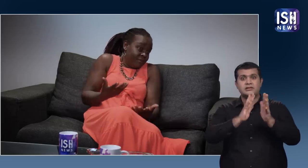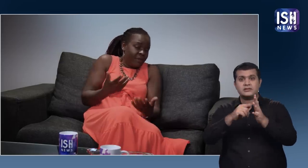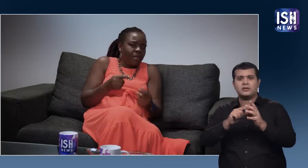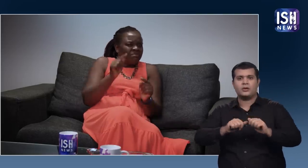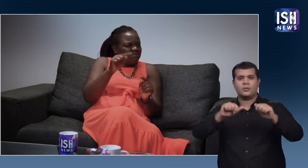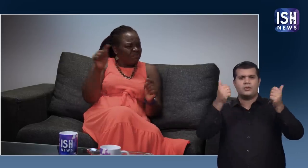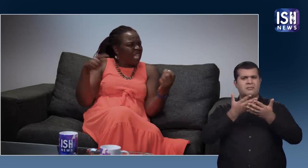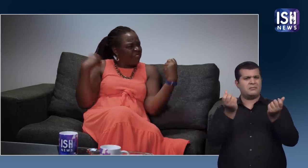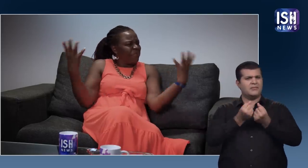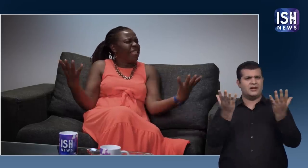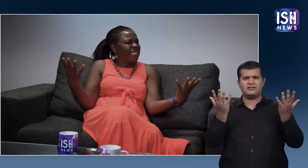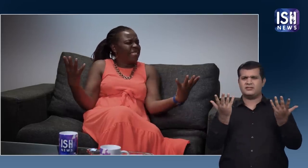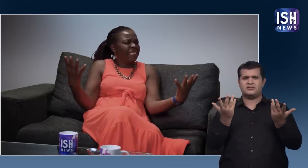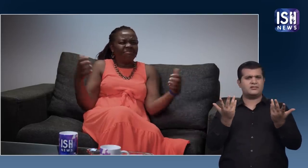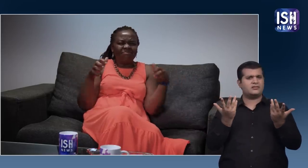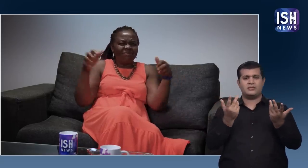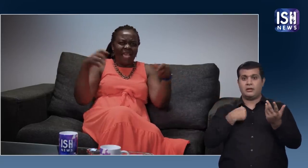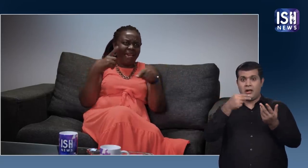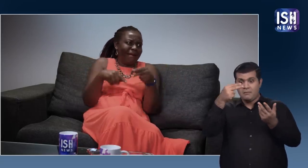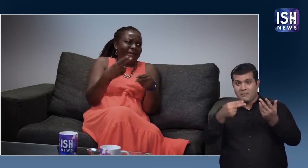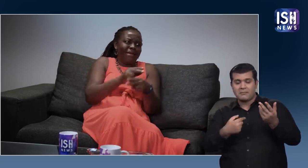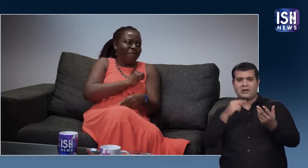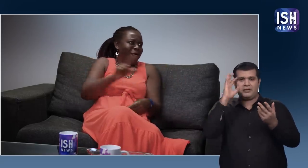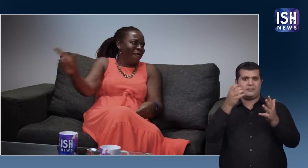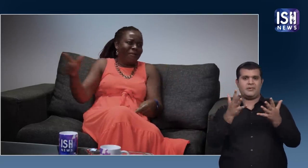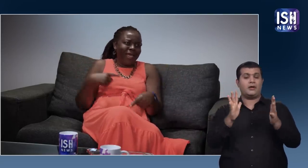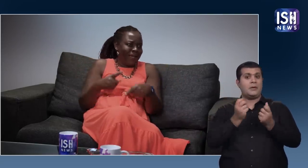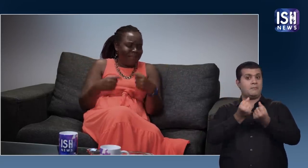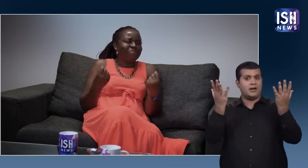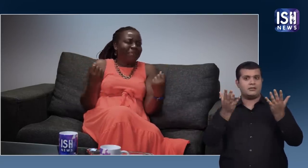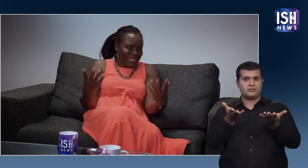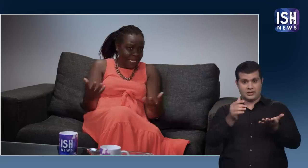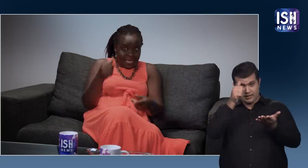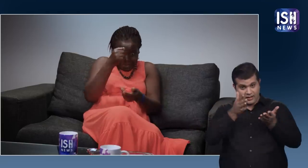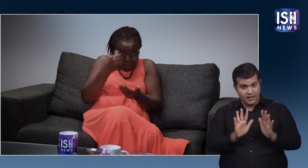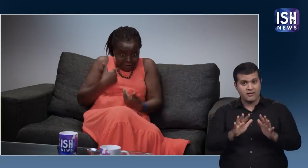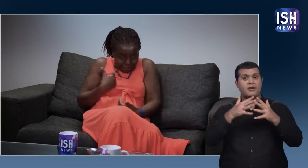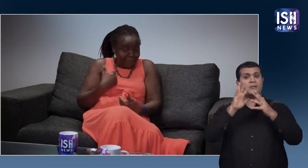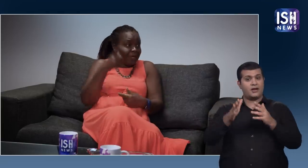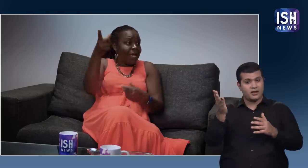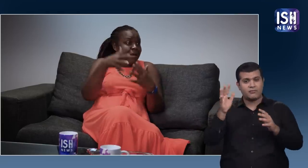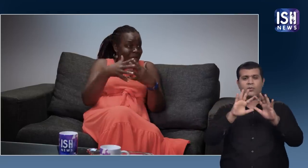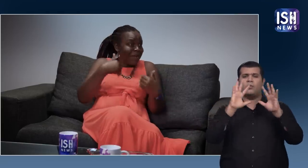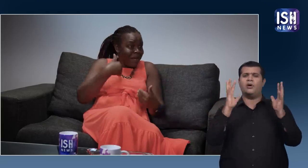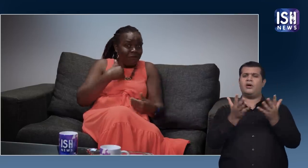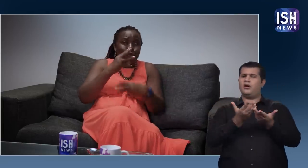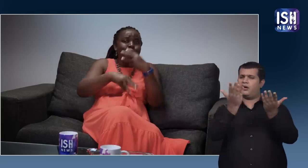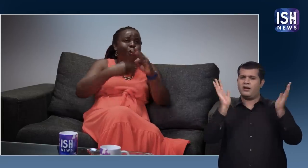हमारे पास ऐसे कई व्यक्ति है लेकिन मैं उन सभी का नाम नहीं ले सकते भारत, अमेरिका और दुनिया भर में सफल डेफ लोग है